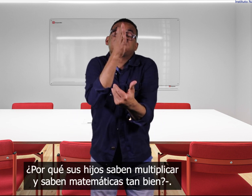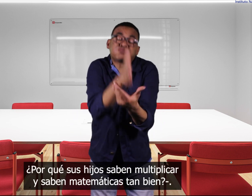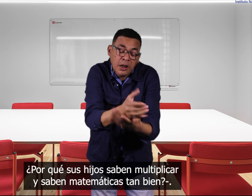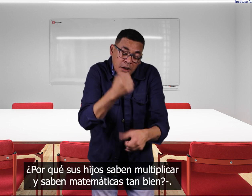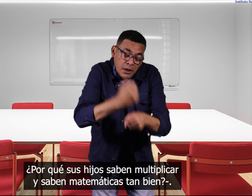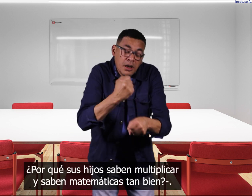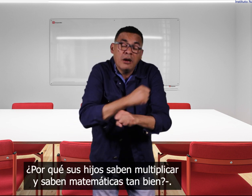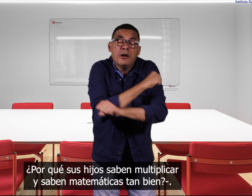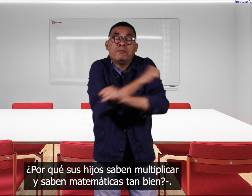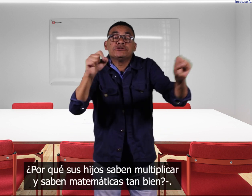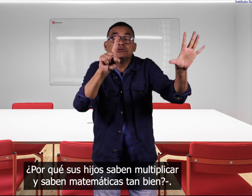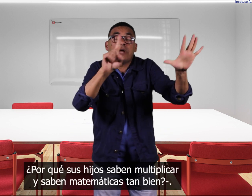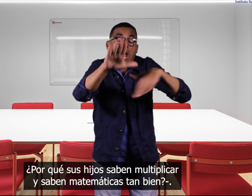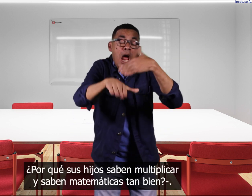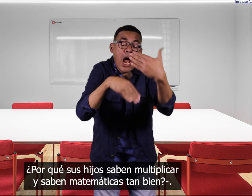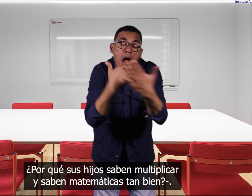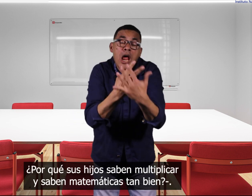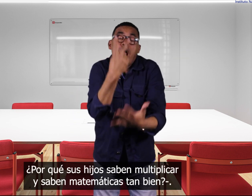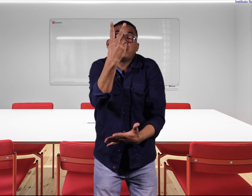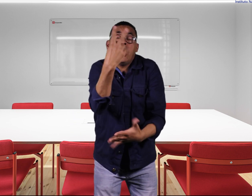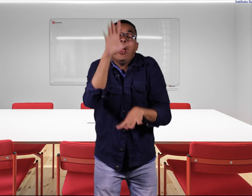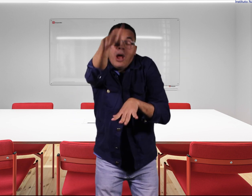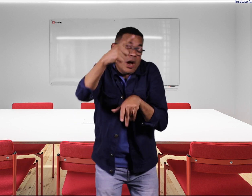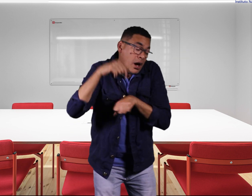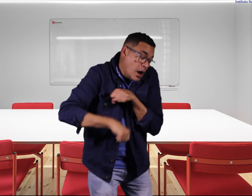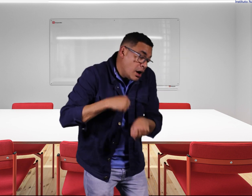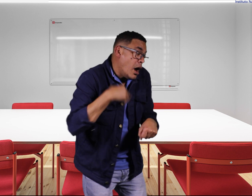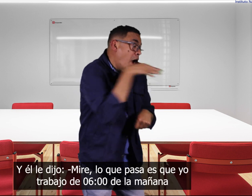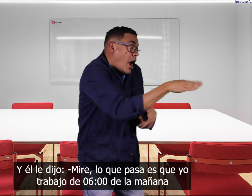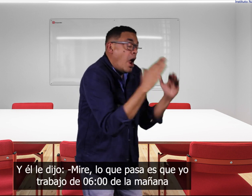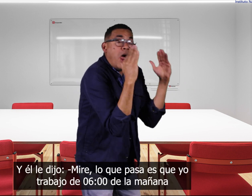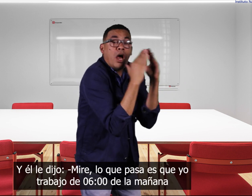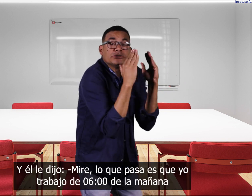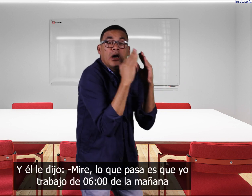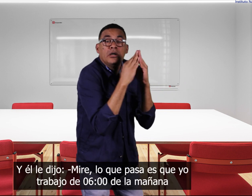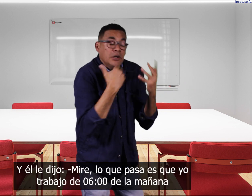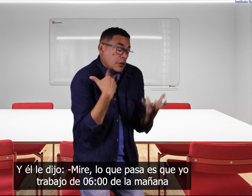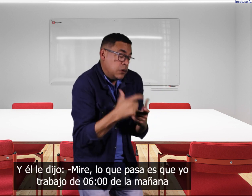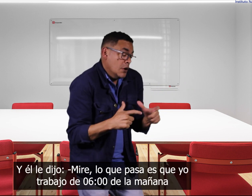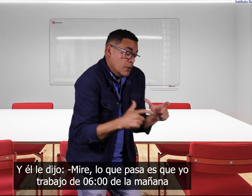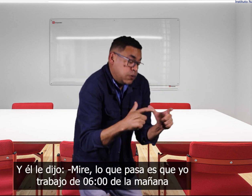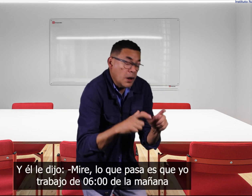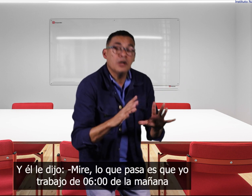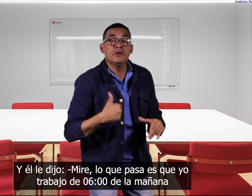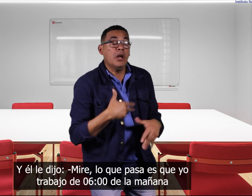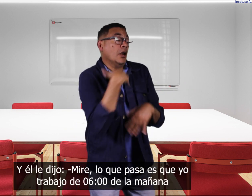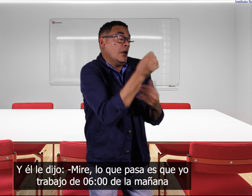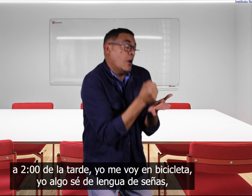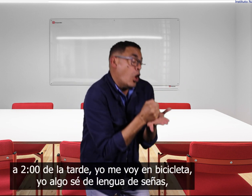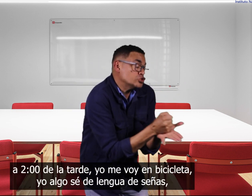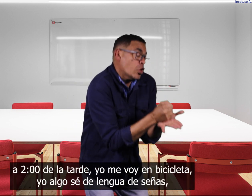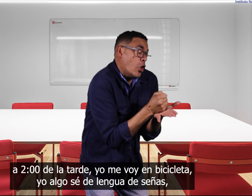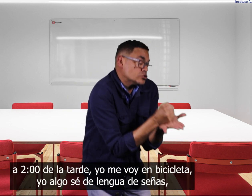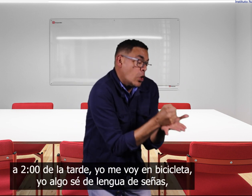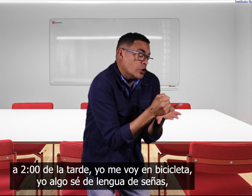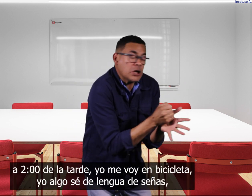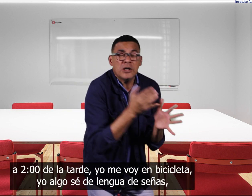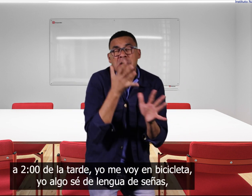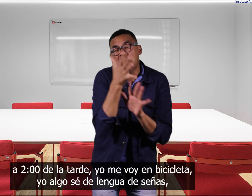multiplicar y saben matemáticas también y él le dijo no mire lo que pasa es que yo trabajo de seis de la mañana a dos de la tarde yo me voy me